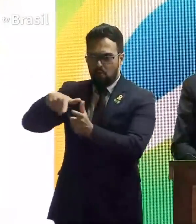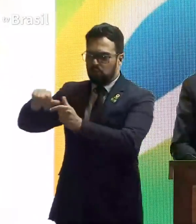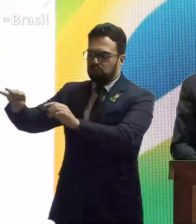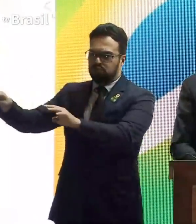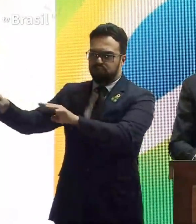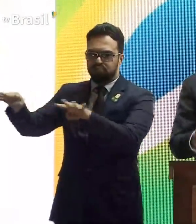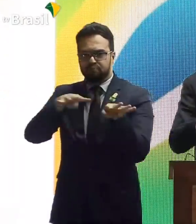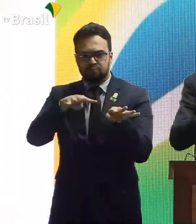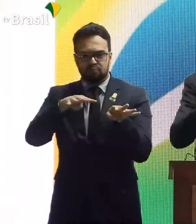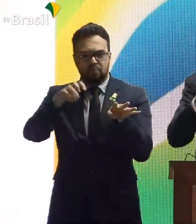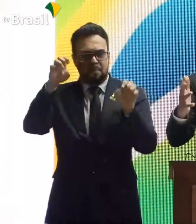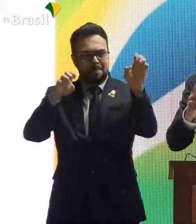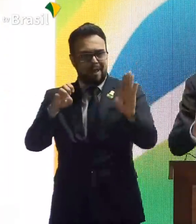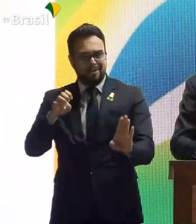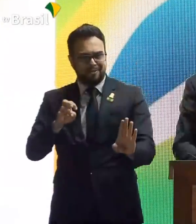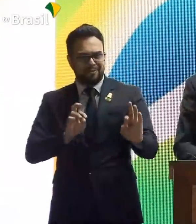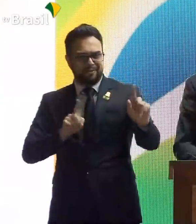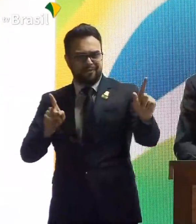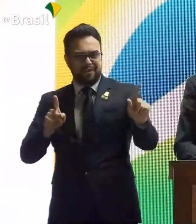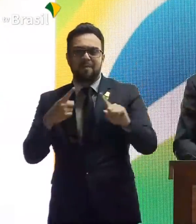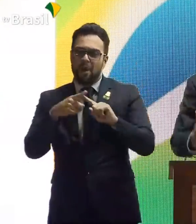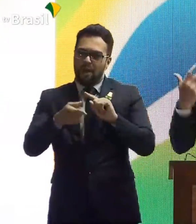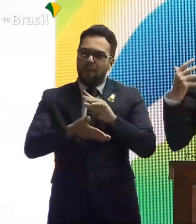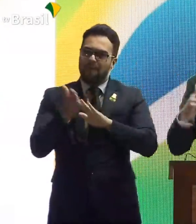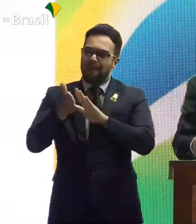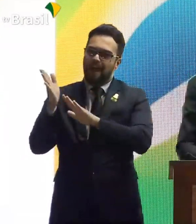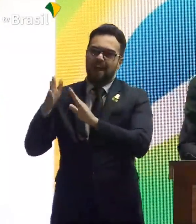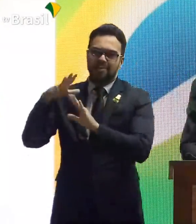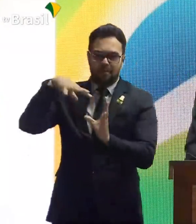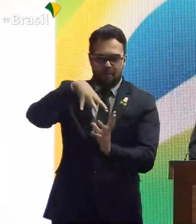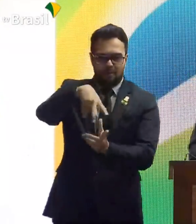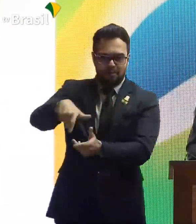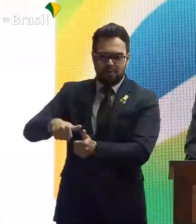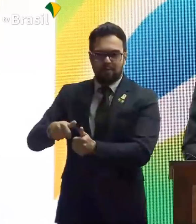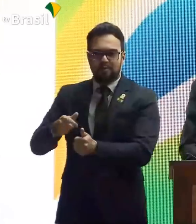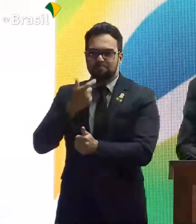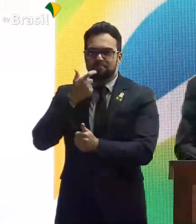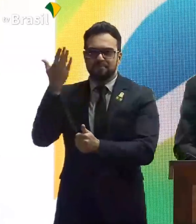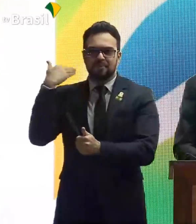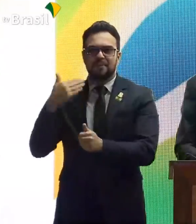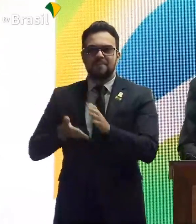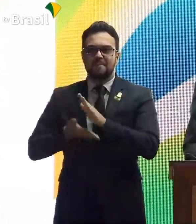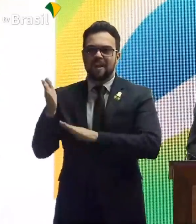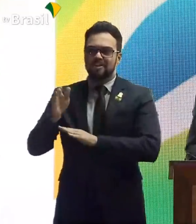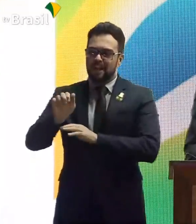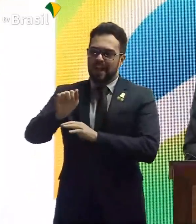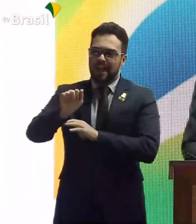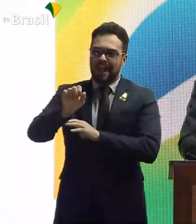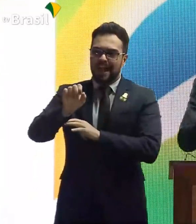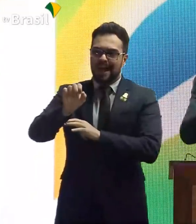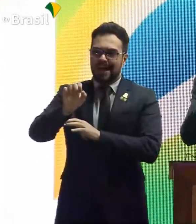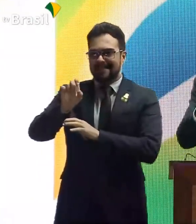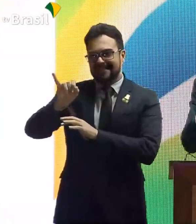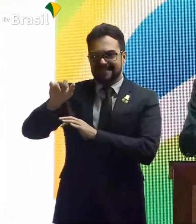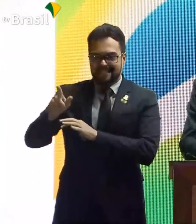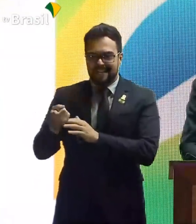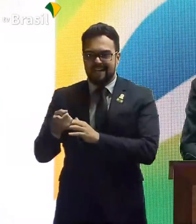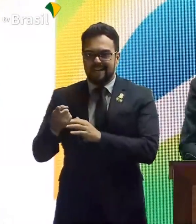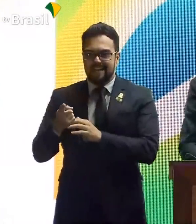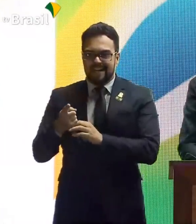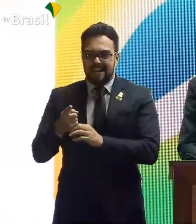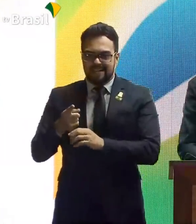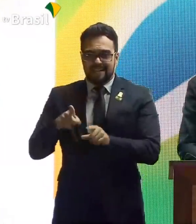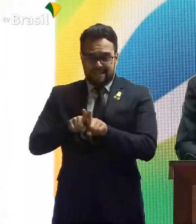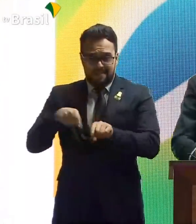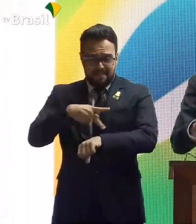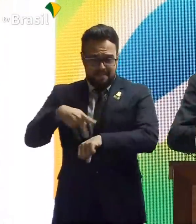diferente. As viagens que faço pelo mundo, com a última fiz pela Ásia, países